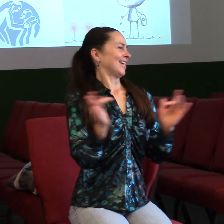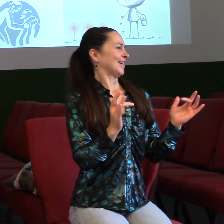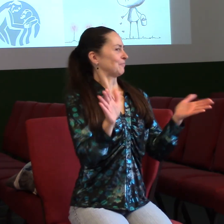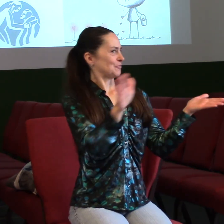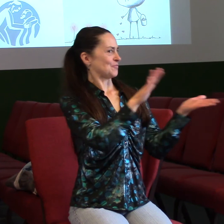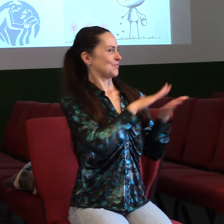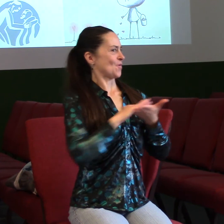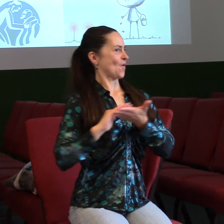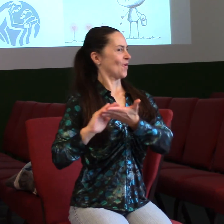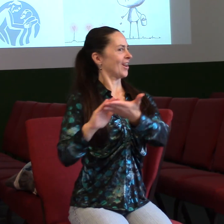Laskaví.